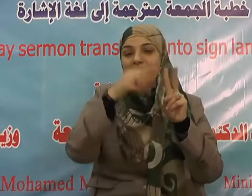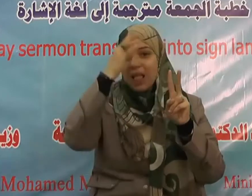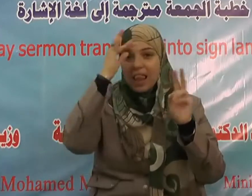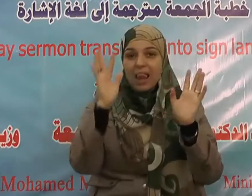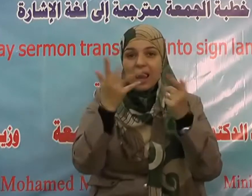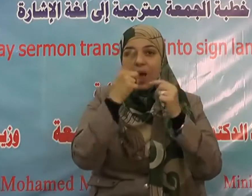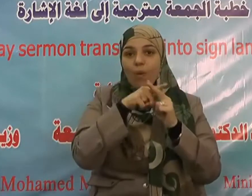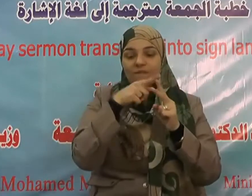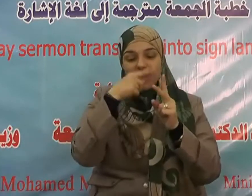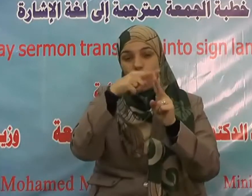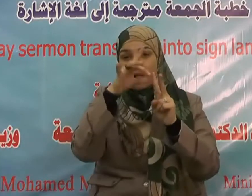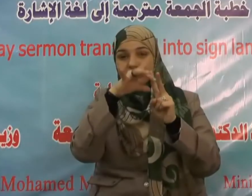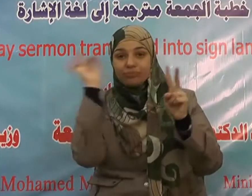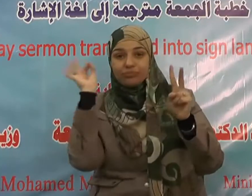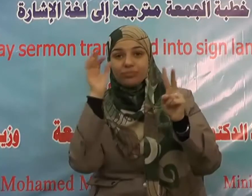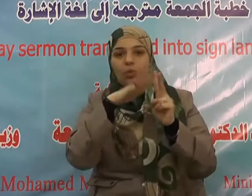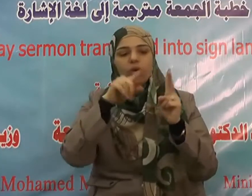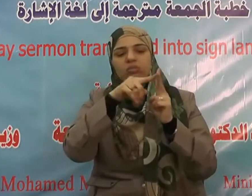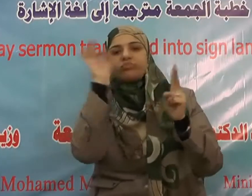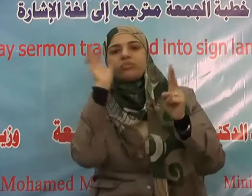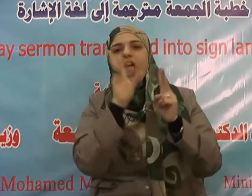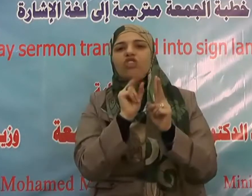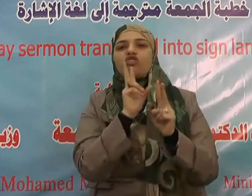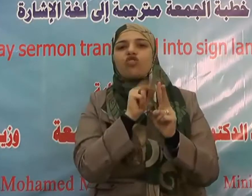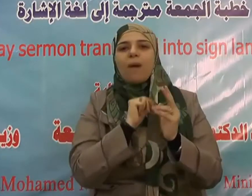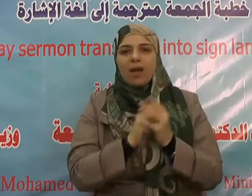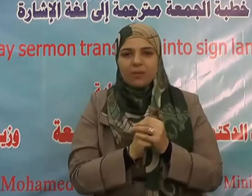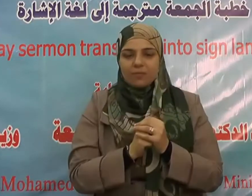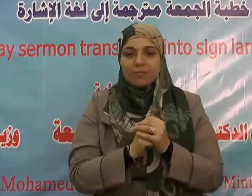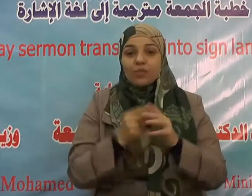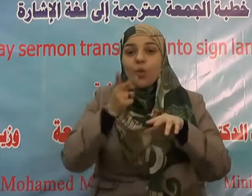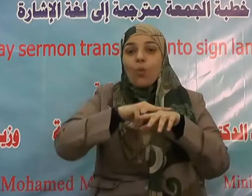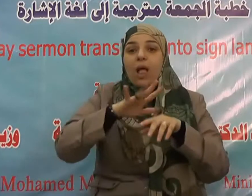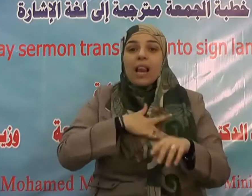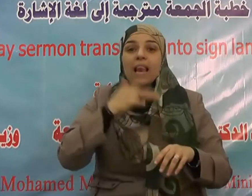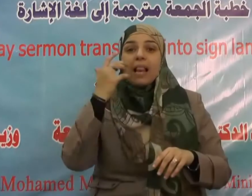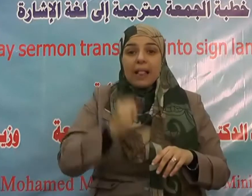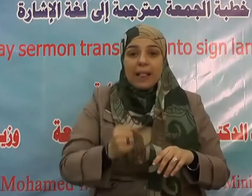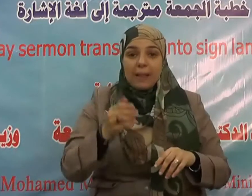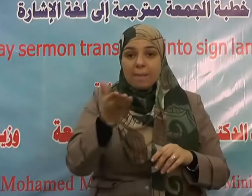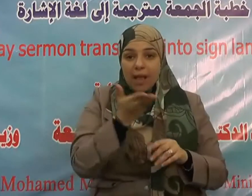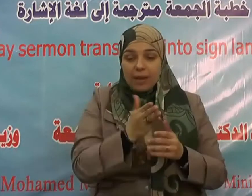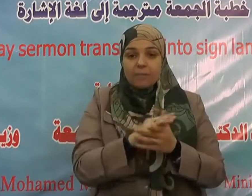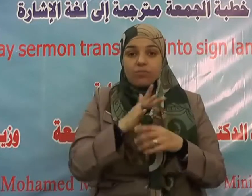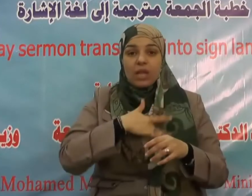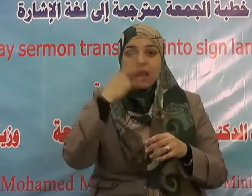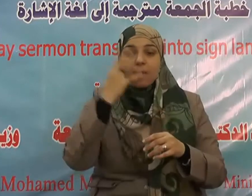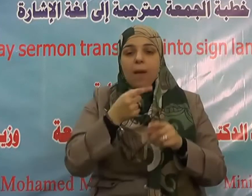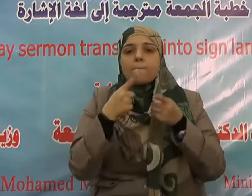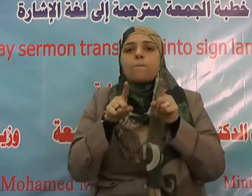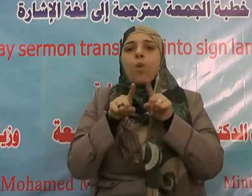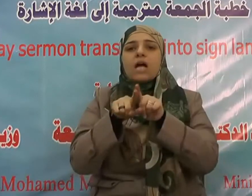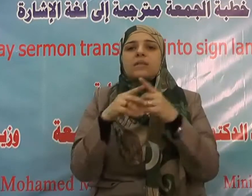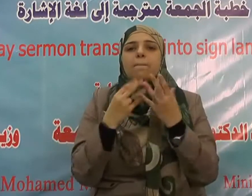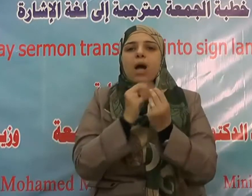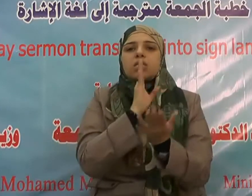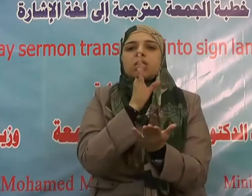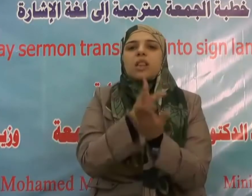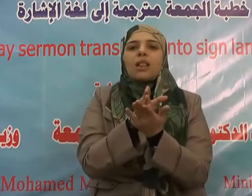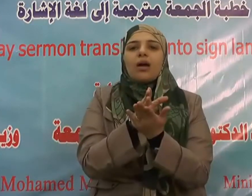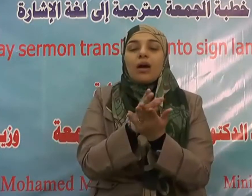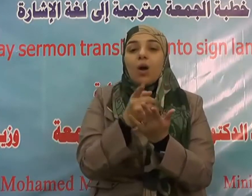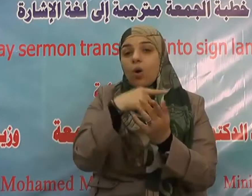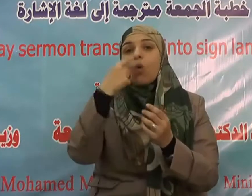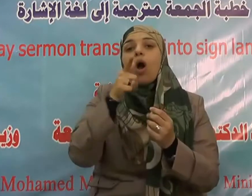فتسعد في الدنيا والآخرة والمؤمن الحقيقي يدرك